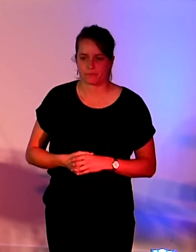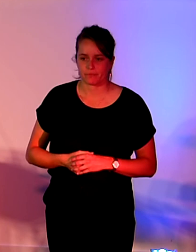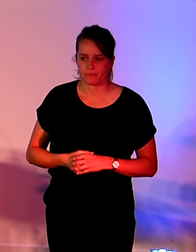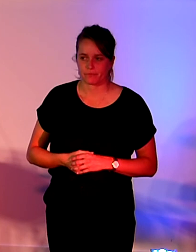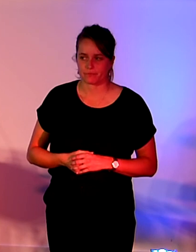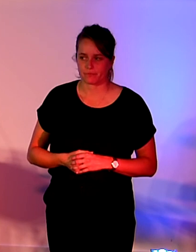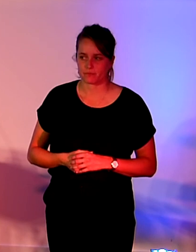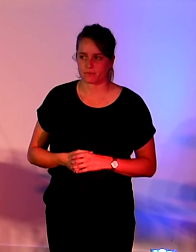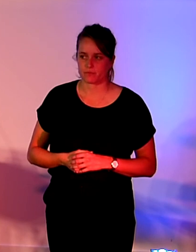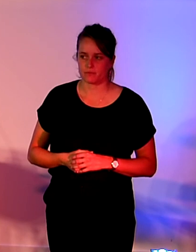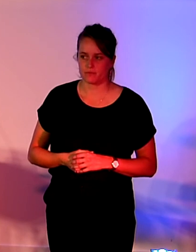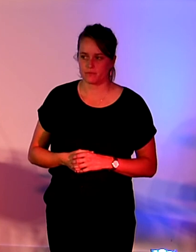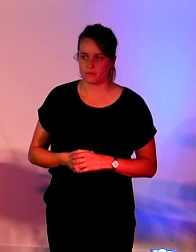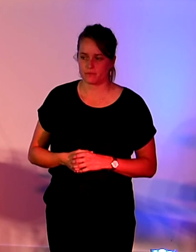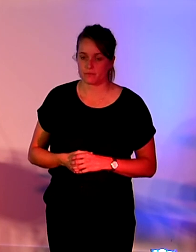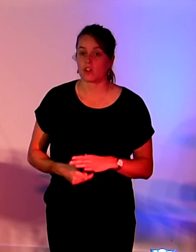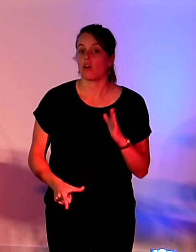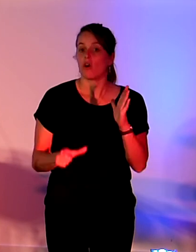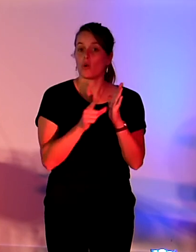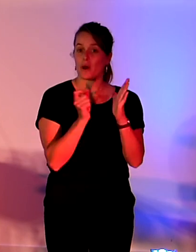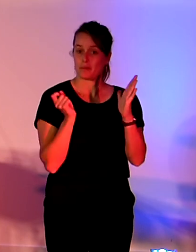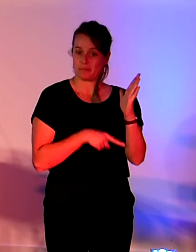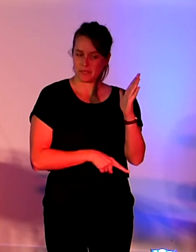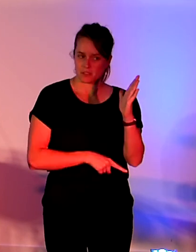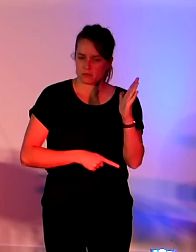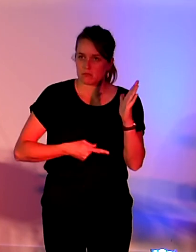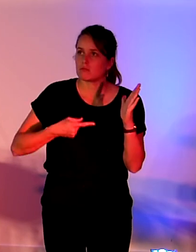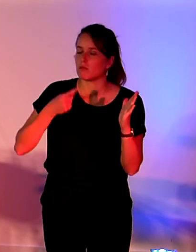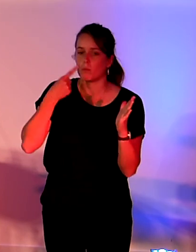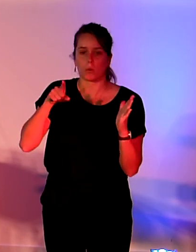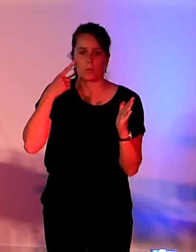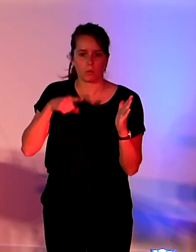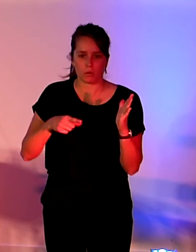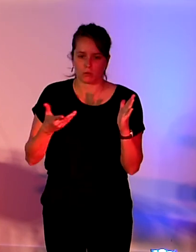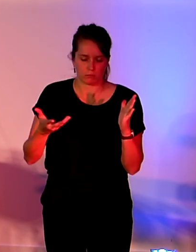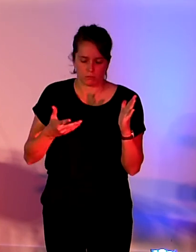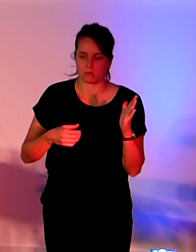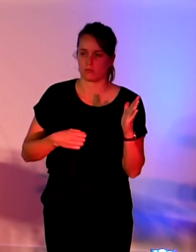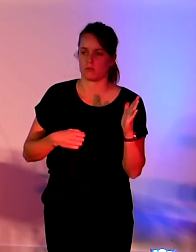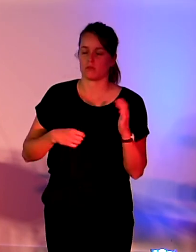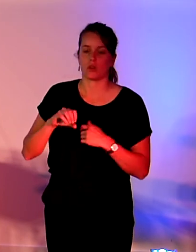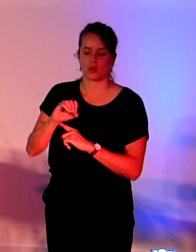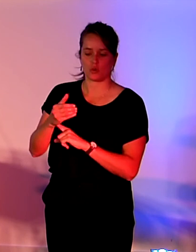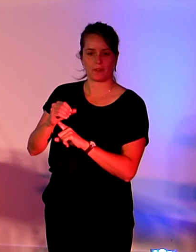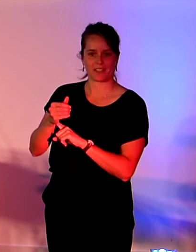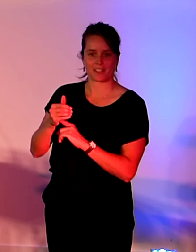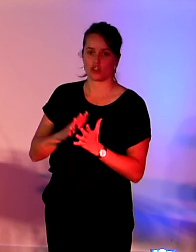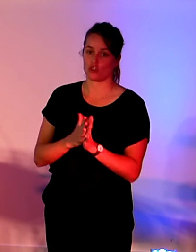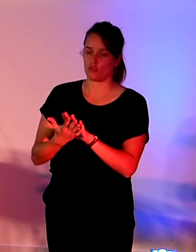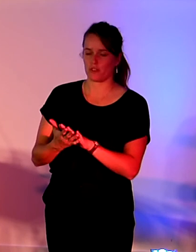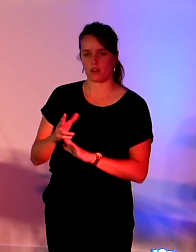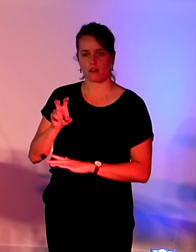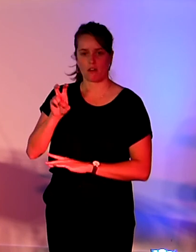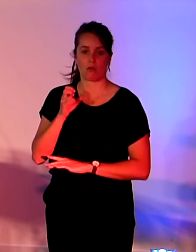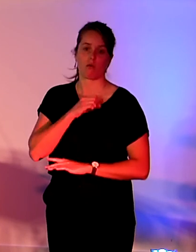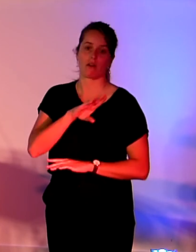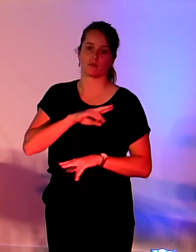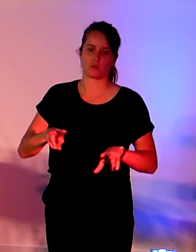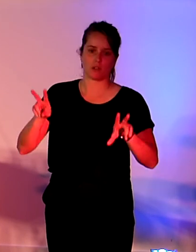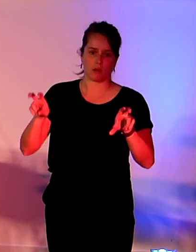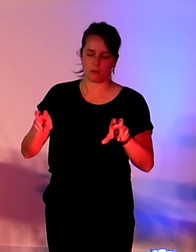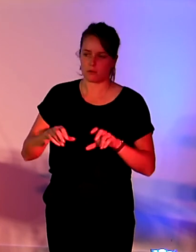Ensuite, la loi vise aussi à agir en faveur d'usages numériques éco-responsables avec la création